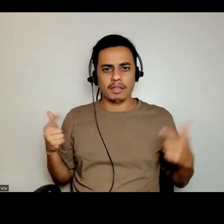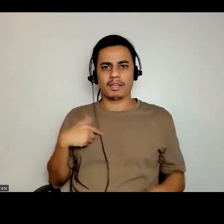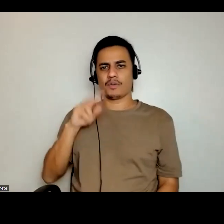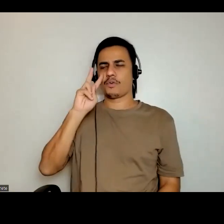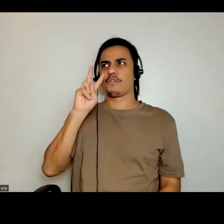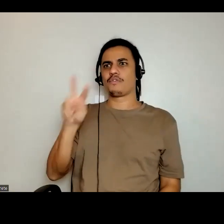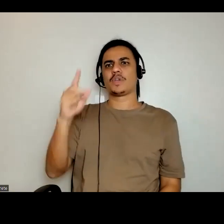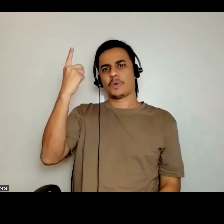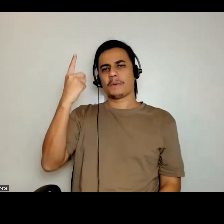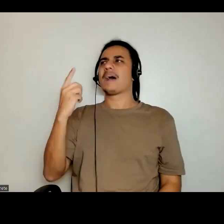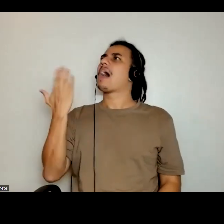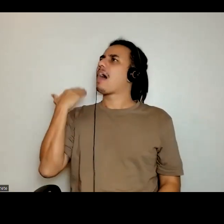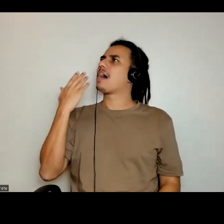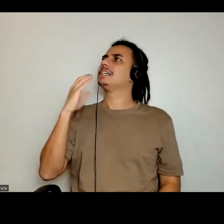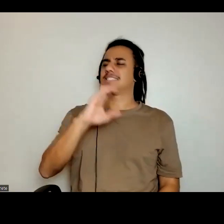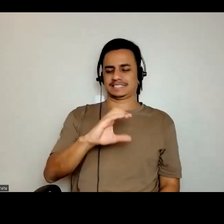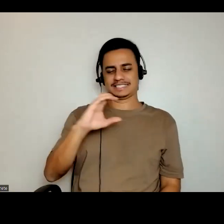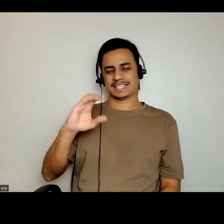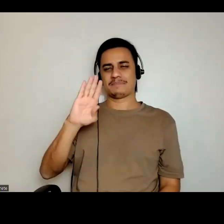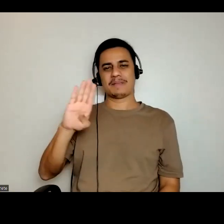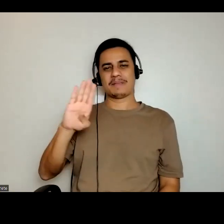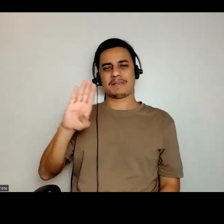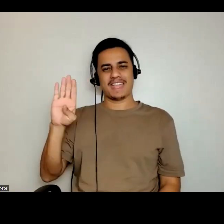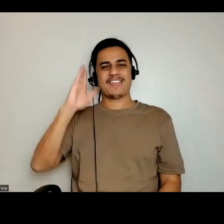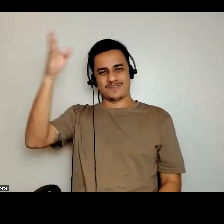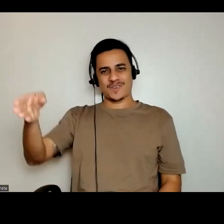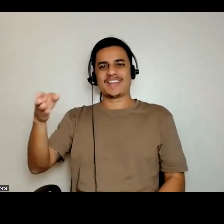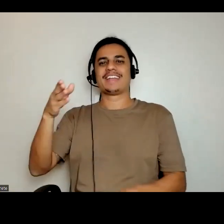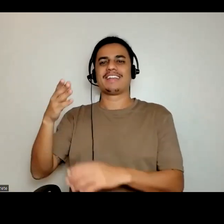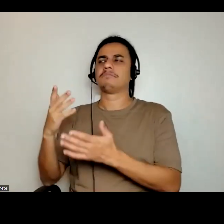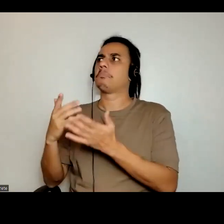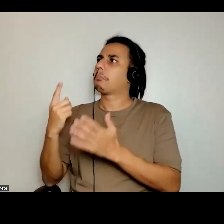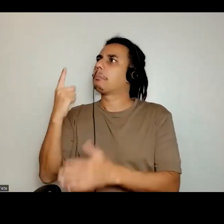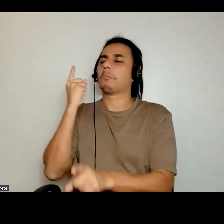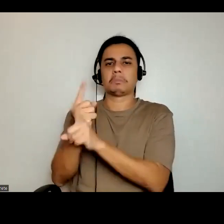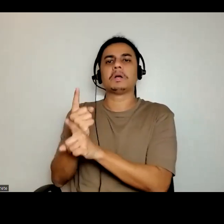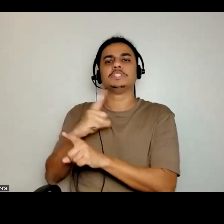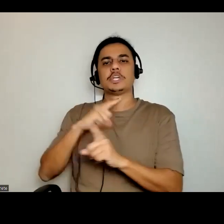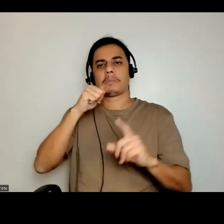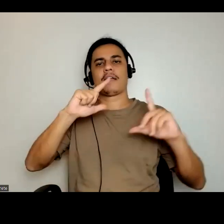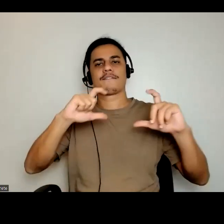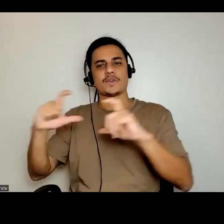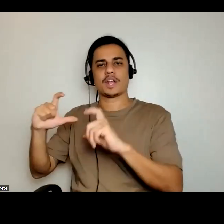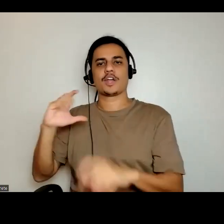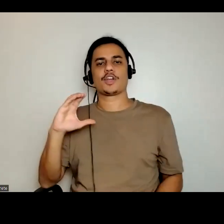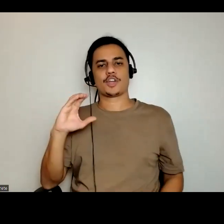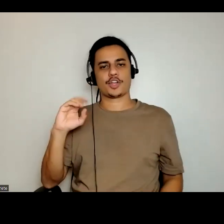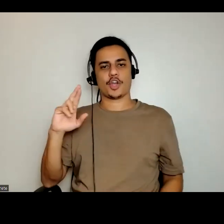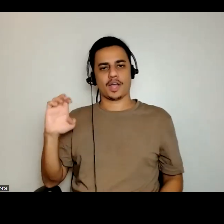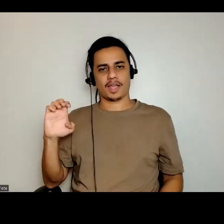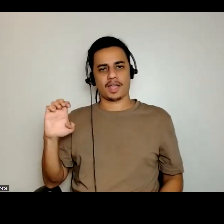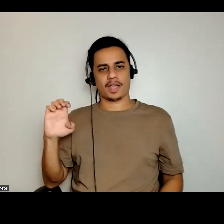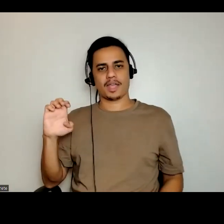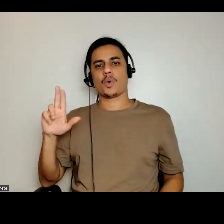Pronto, no CCCP, no dia que eu fui lá atrás daquele acervo, tinha uma exposição maravilhosa de uma fotografa chamada Corre Rua, que era uma